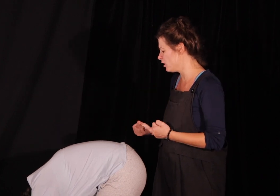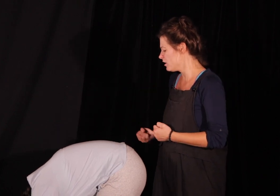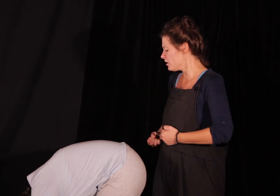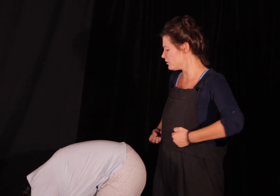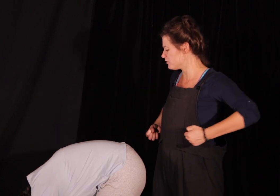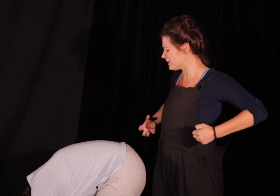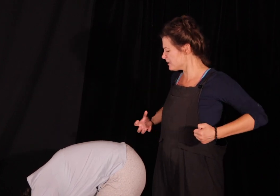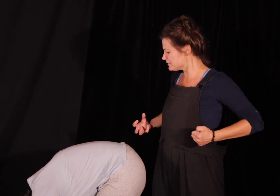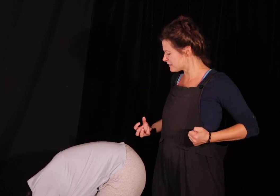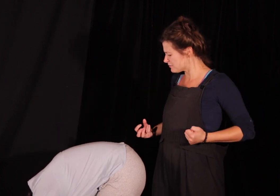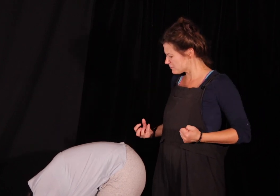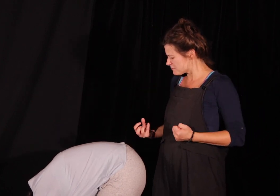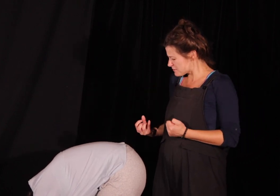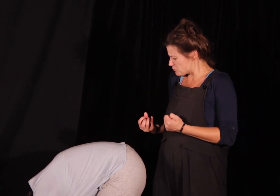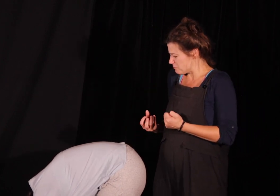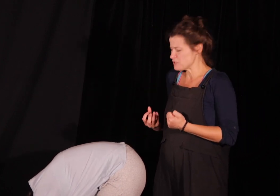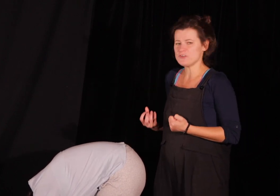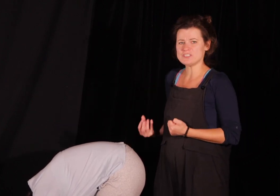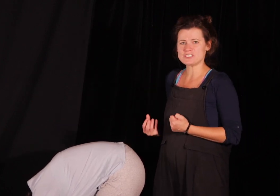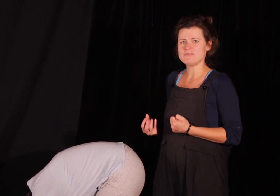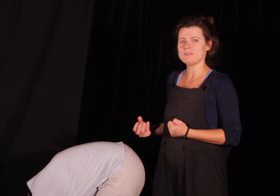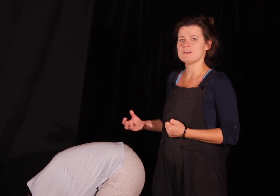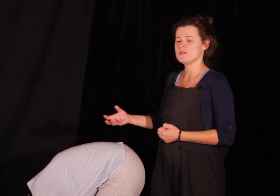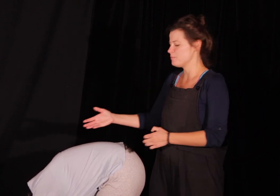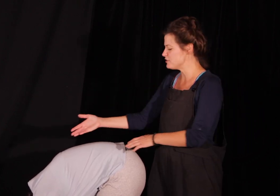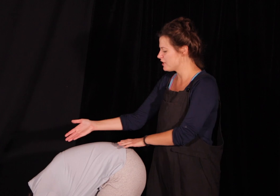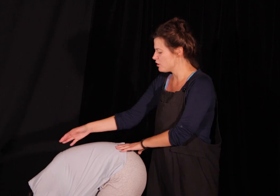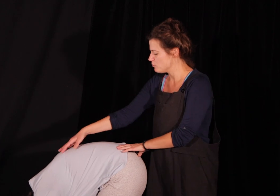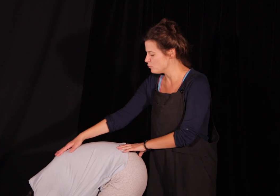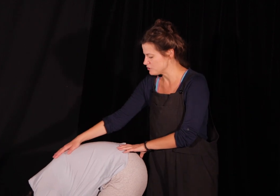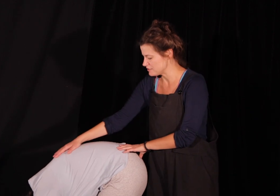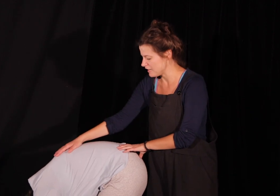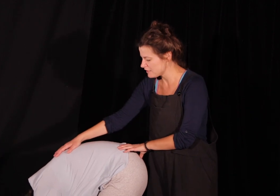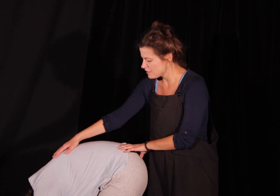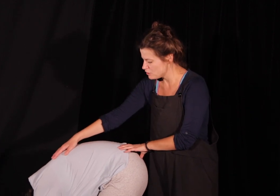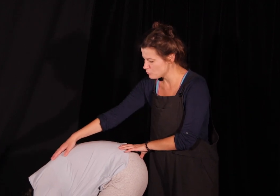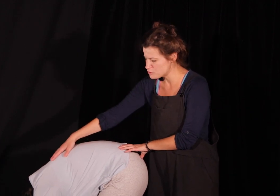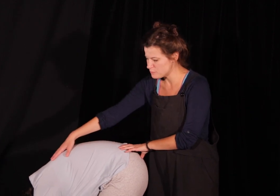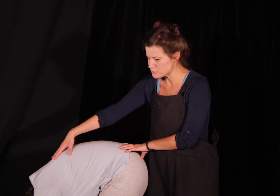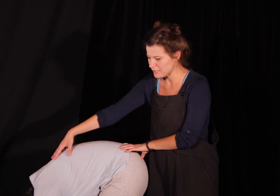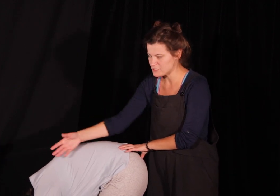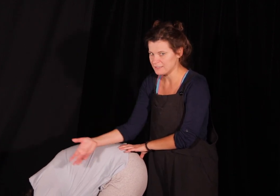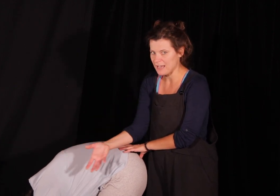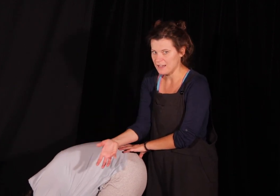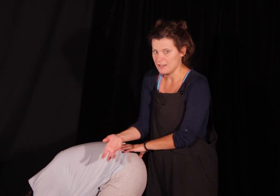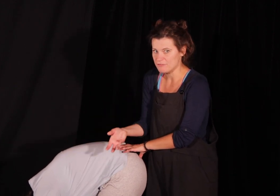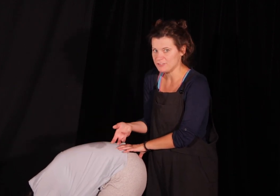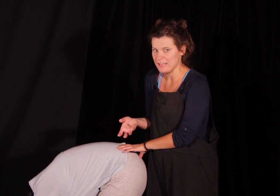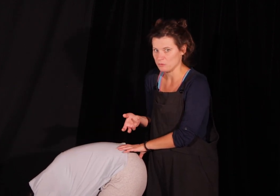i ona tak z głębi swoich trzebi będzie muczać tak i muczymy słuchajcie na wydechu